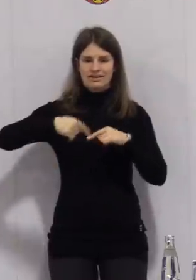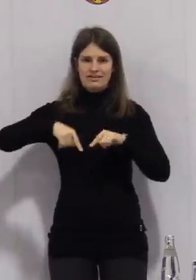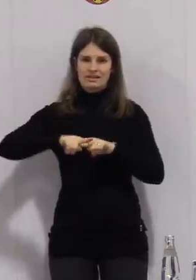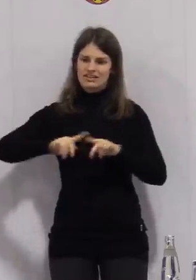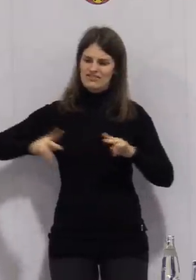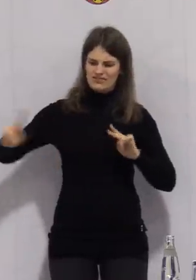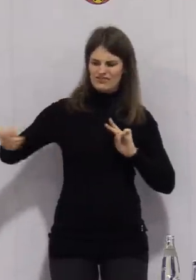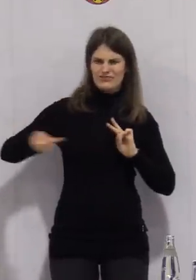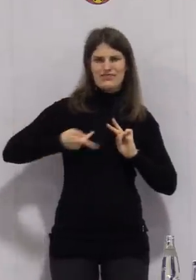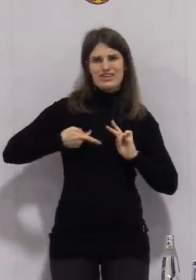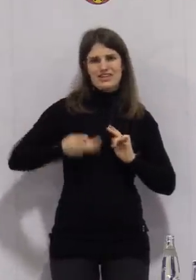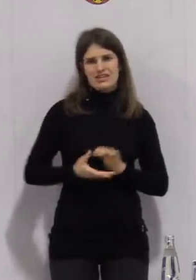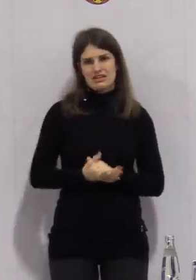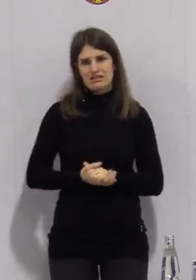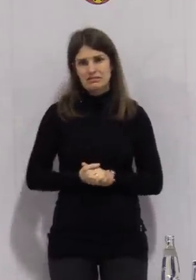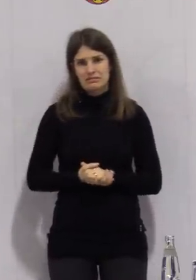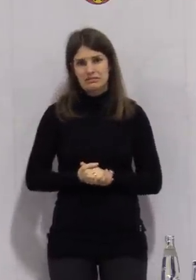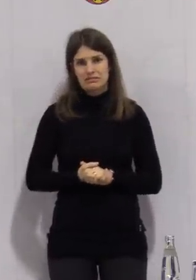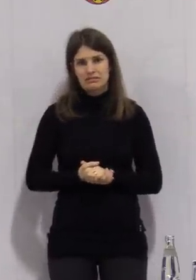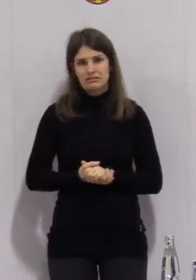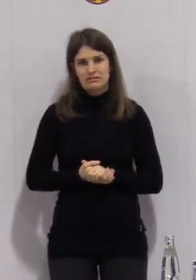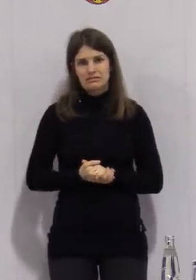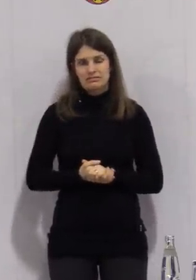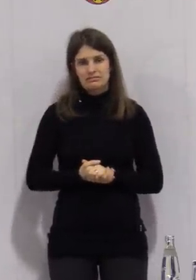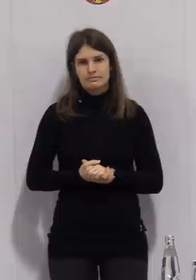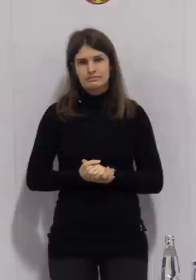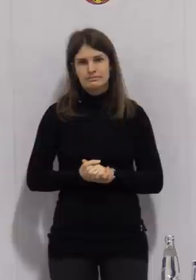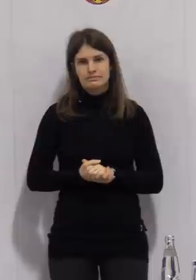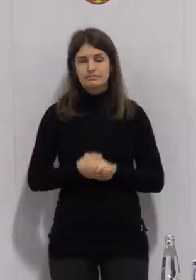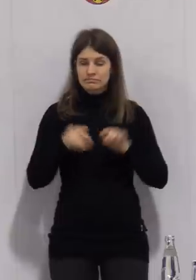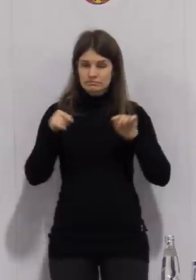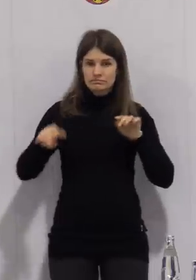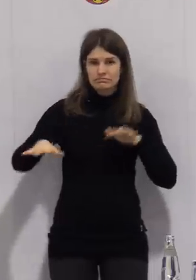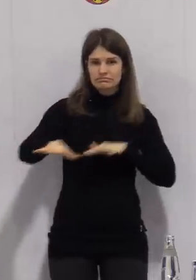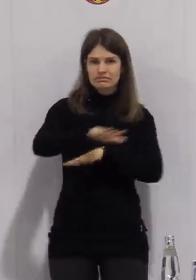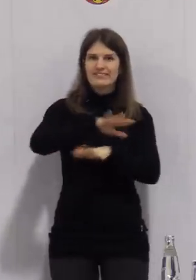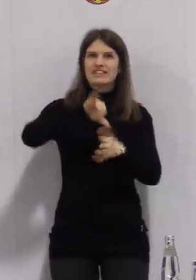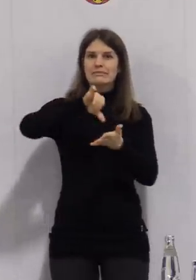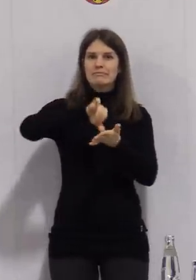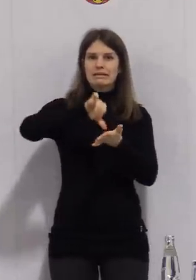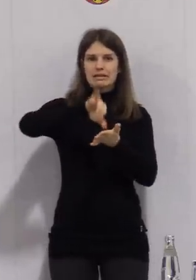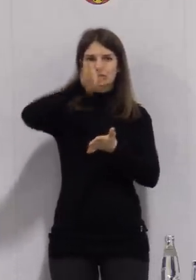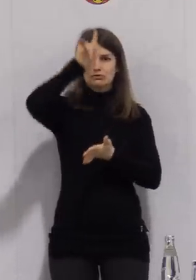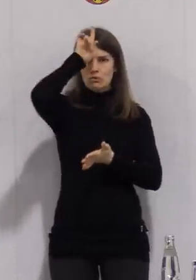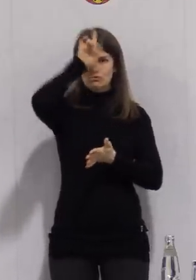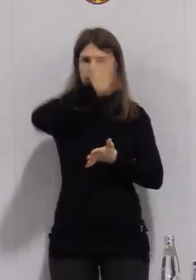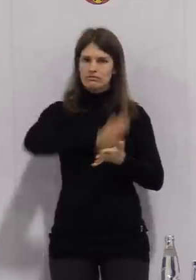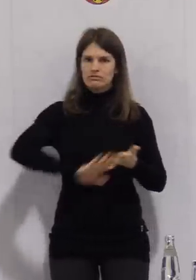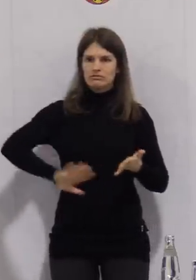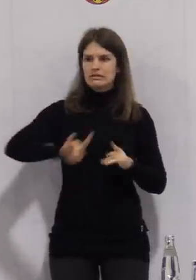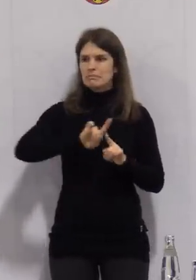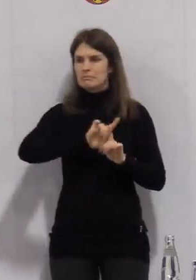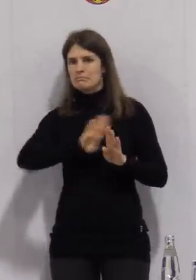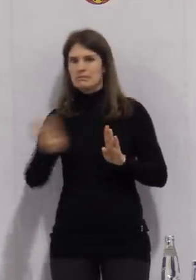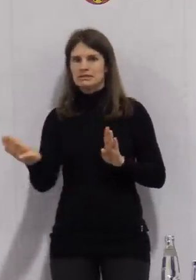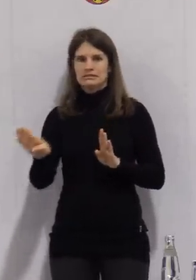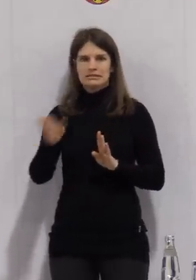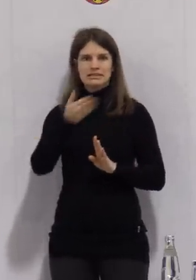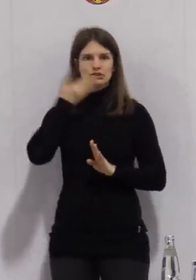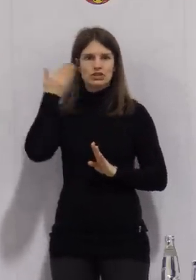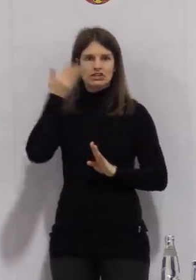Konzentration der Infektionslage in diesem mitteldeutschen Raum bis hin zur tschechischen Grenze